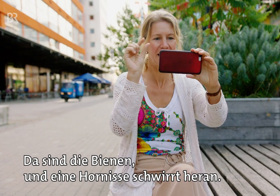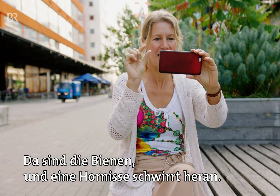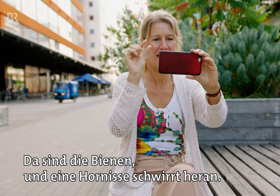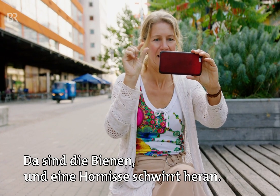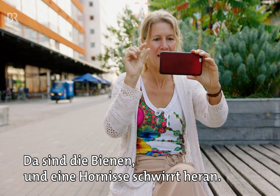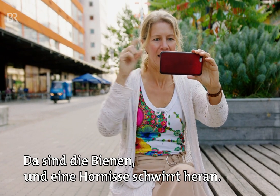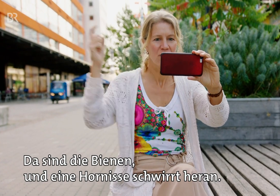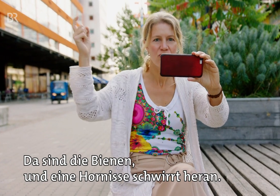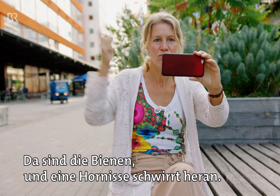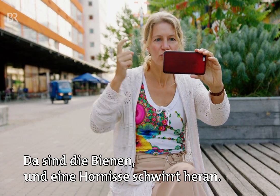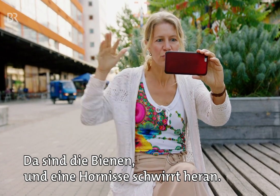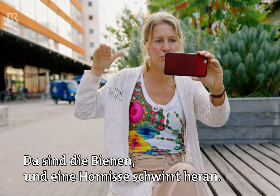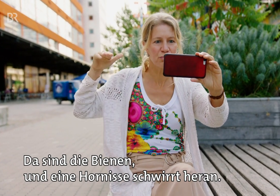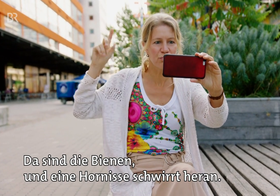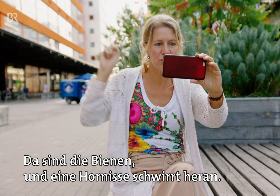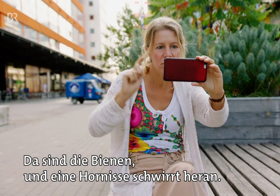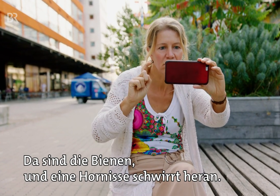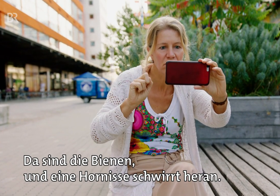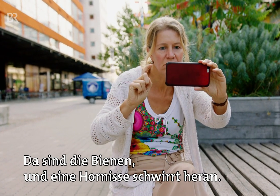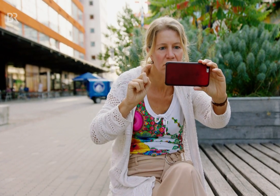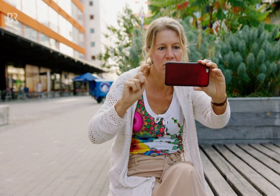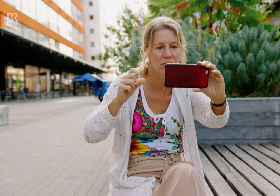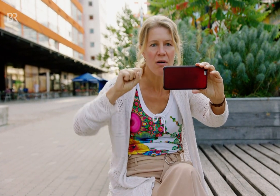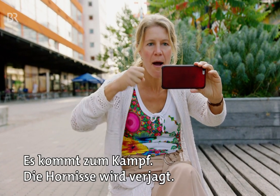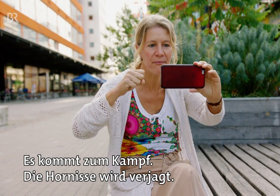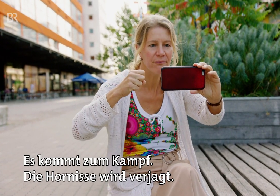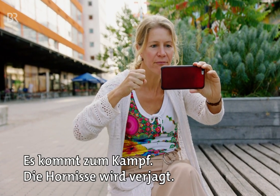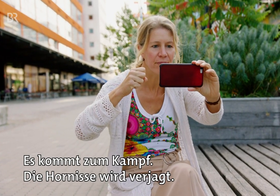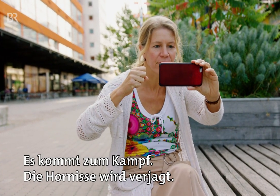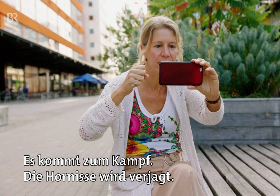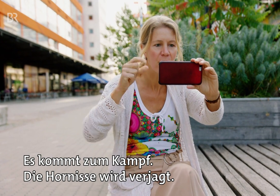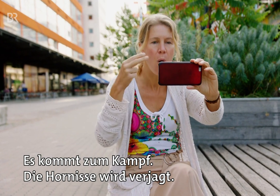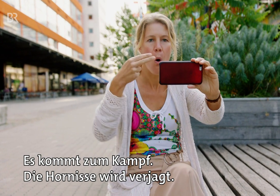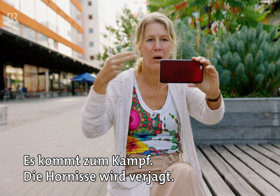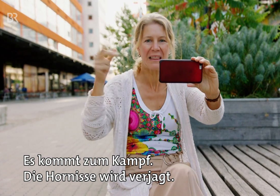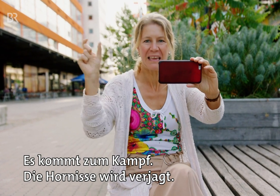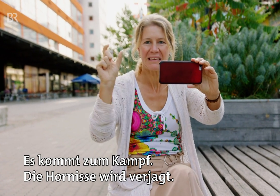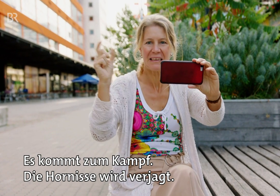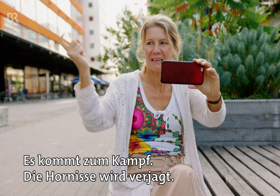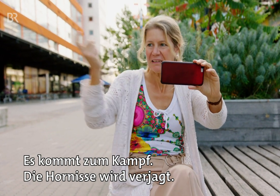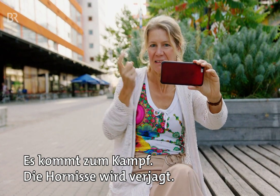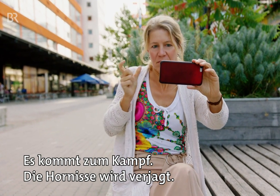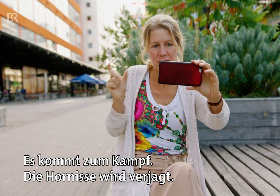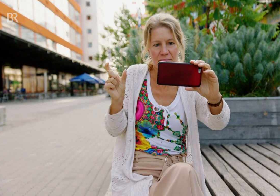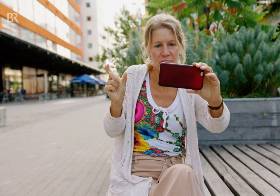Da sind die Bienen und eine Hornisse schwirrt heran. Es kommt zum Kampf. Die Hornisse wird verjagt.